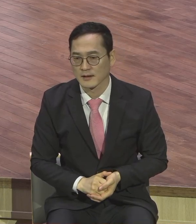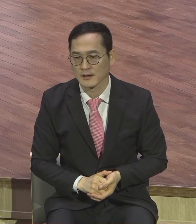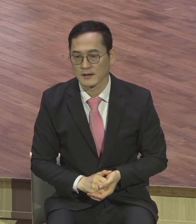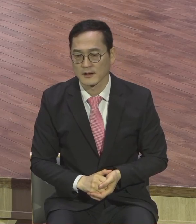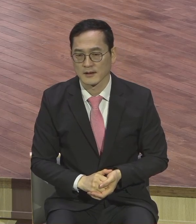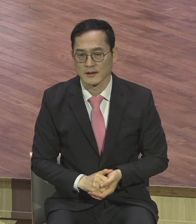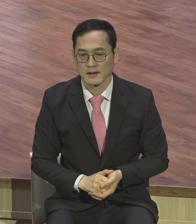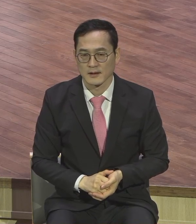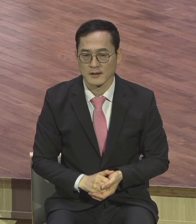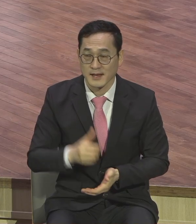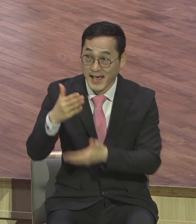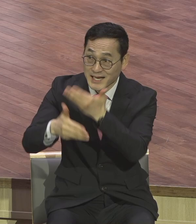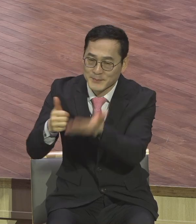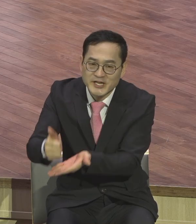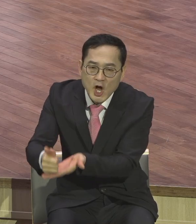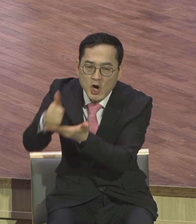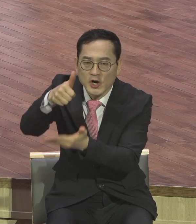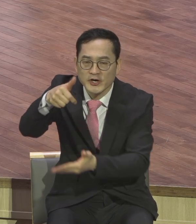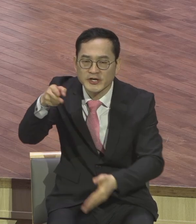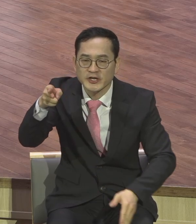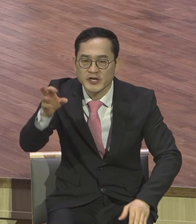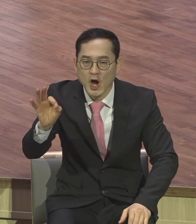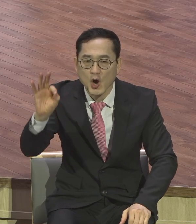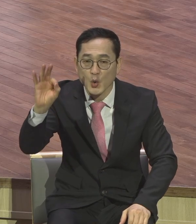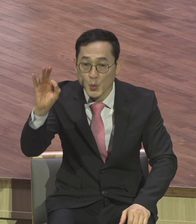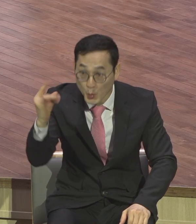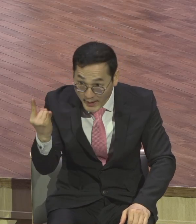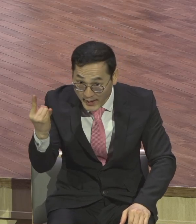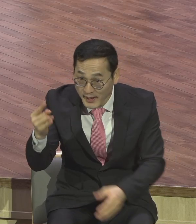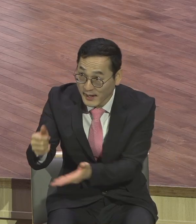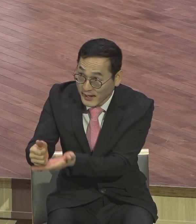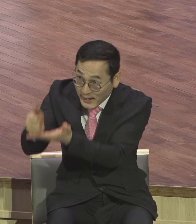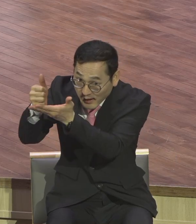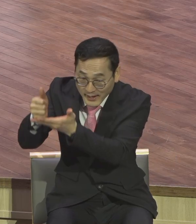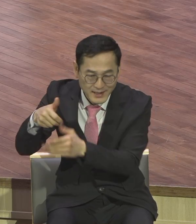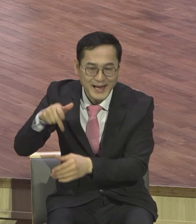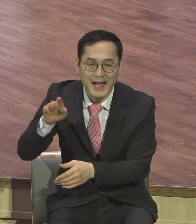하나님을 경외하라 똑같은 단어예요. 카베드. 무슨 말입니까?